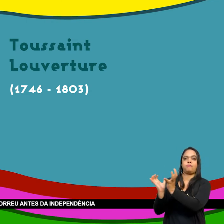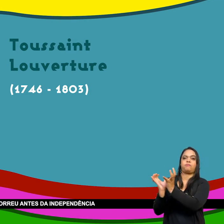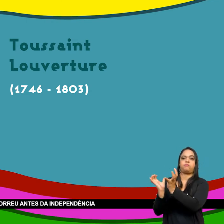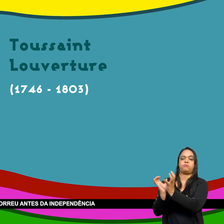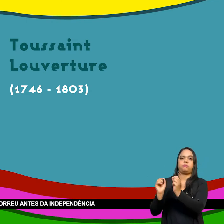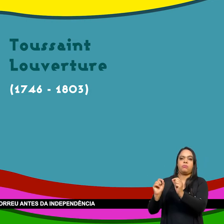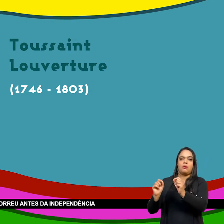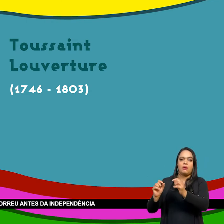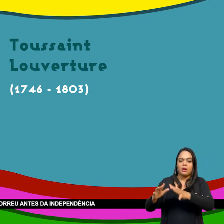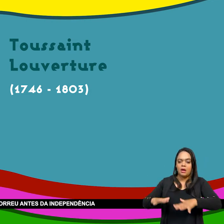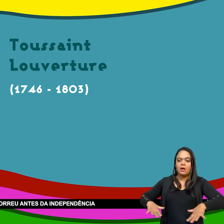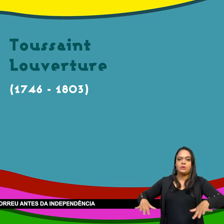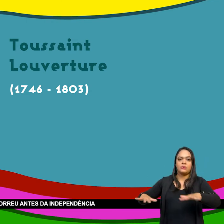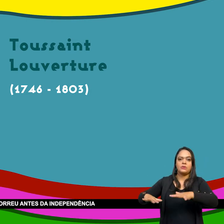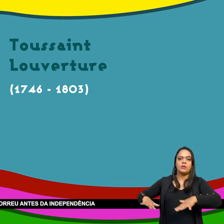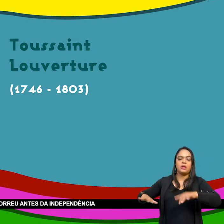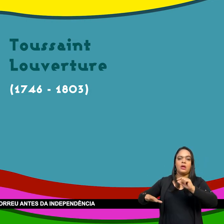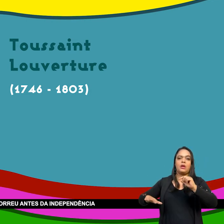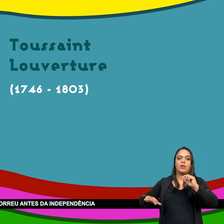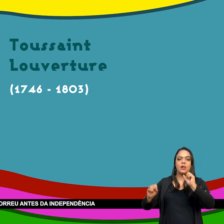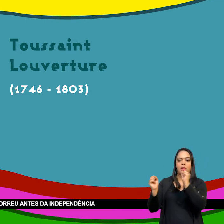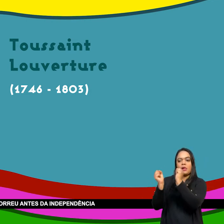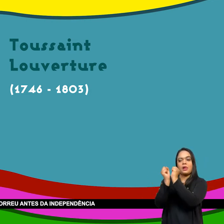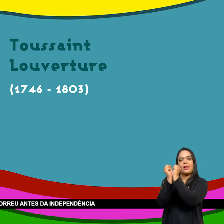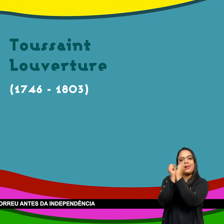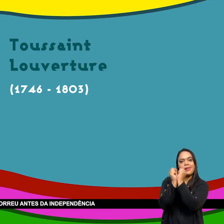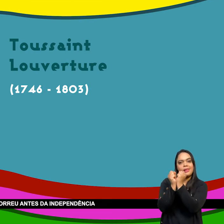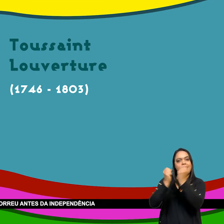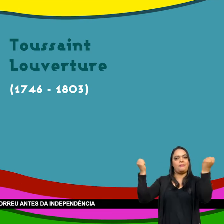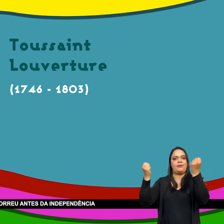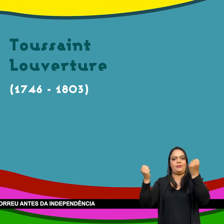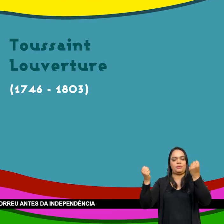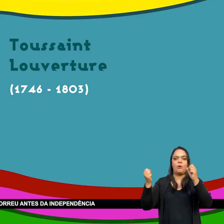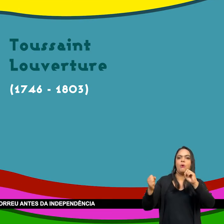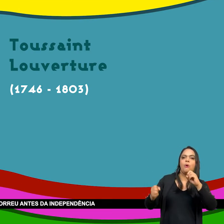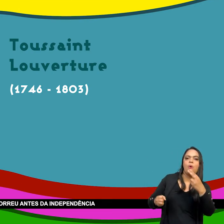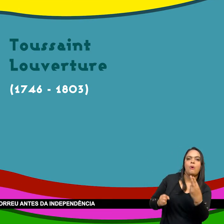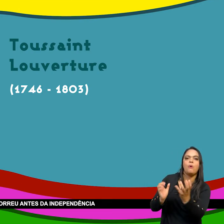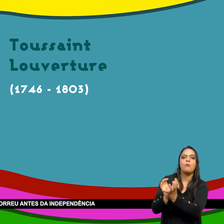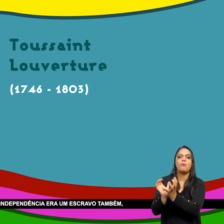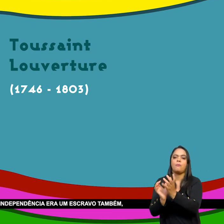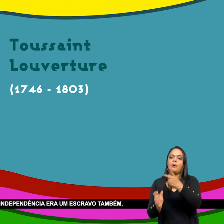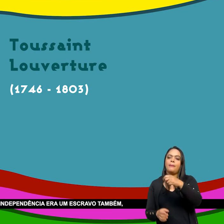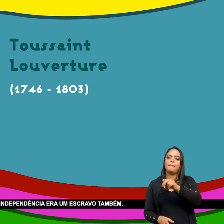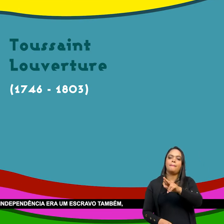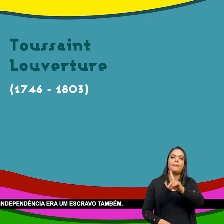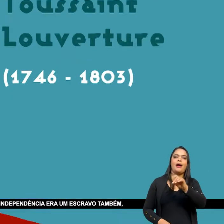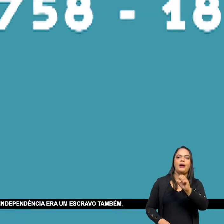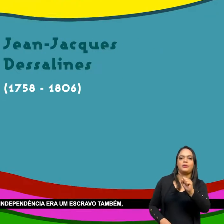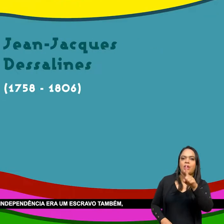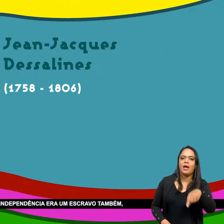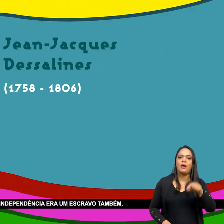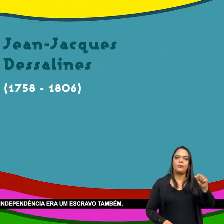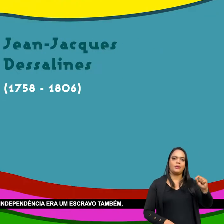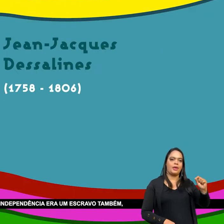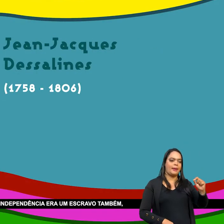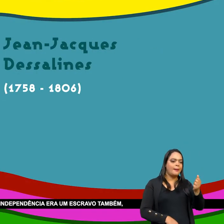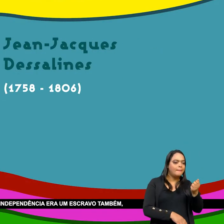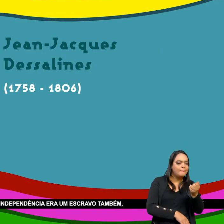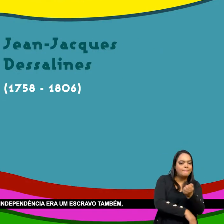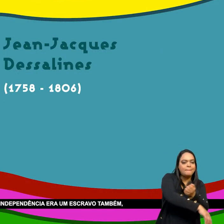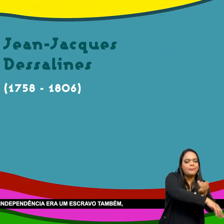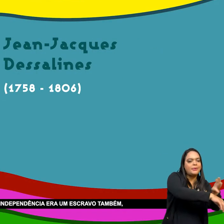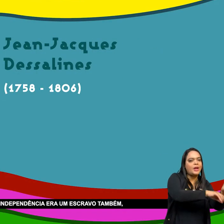Revolução Doitia Mas que ele morreu Antes da independência Teve O